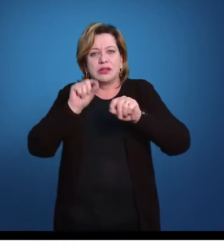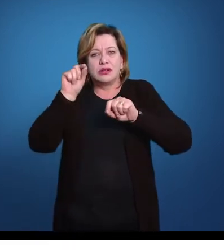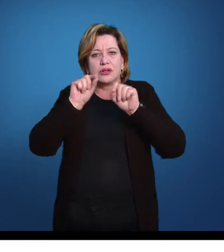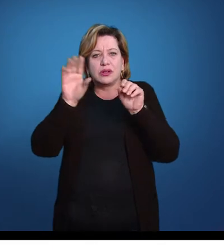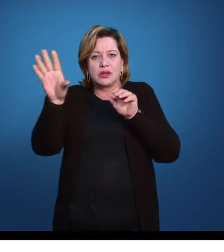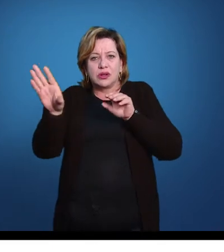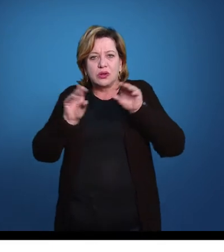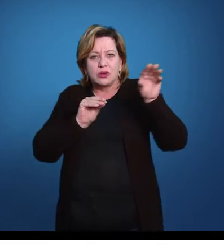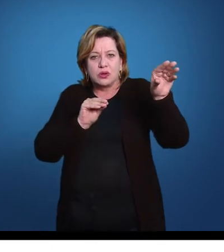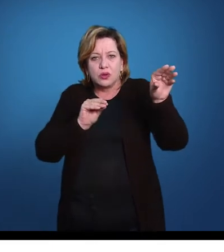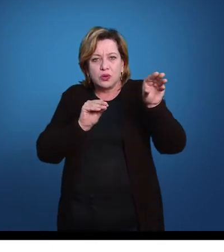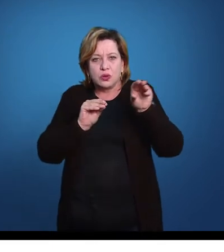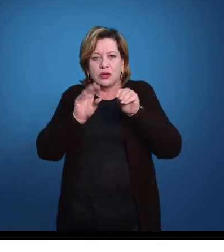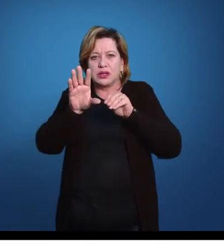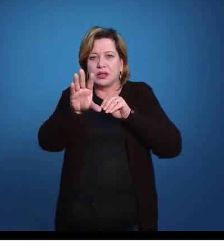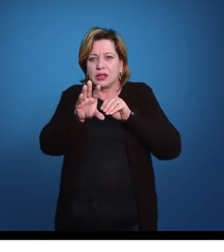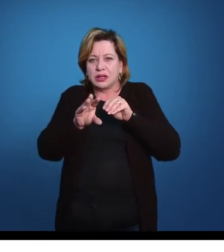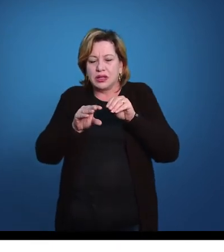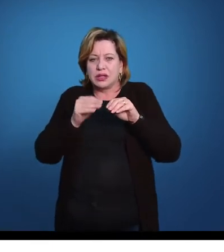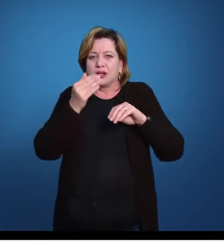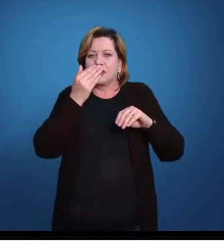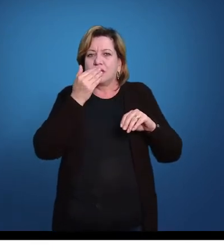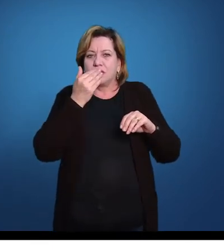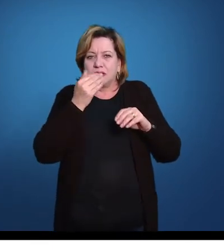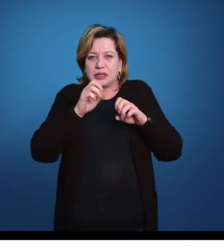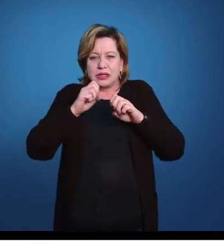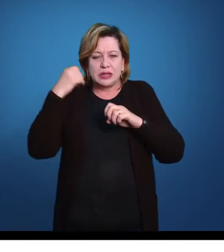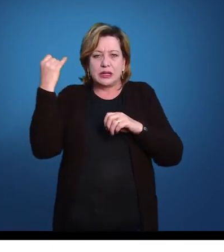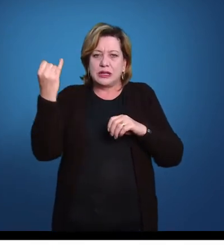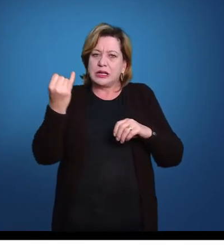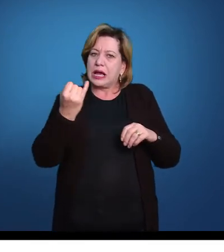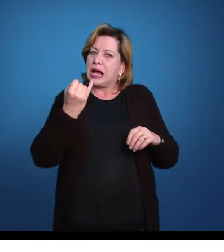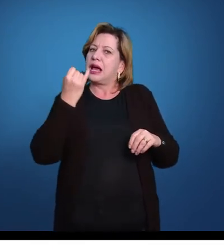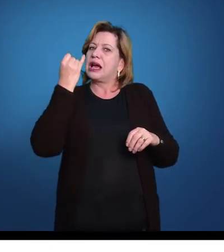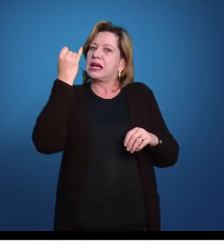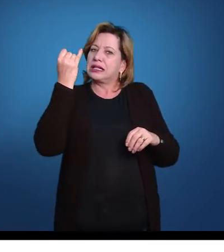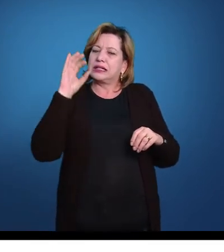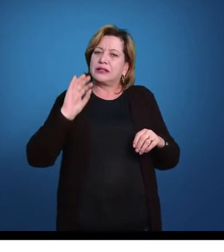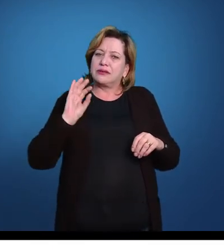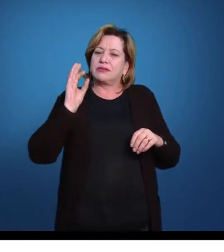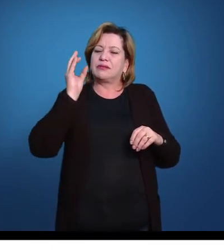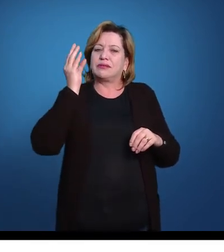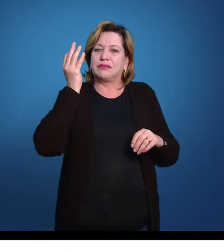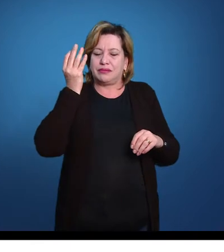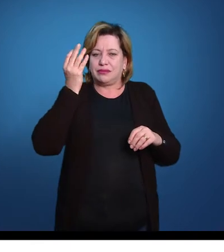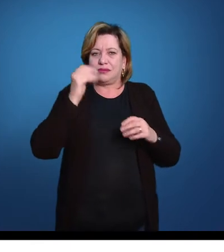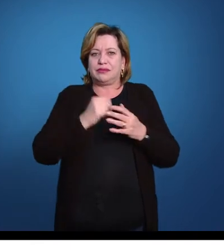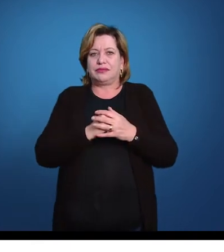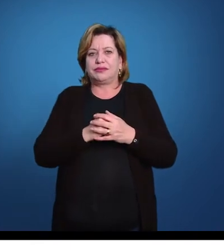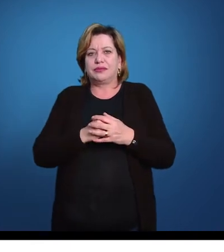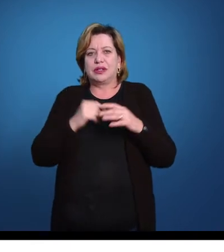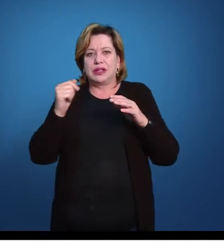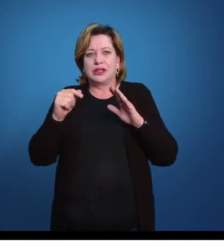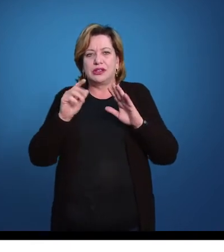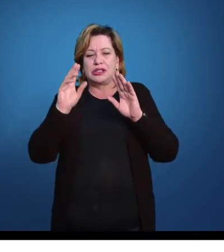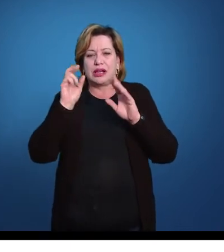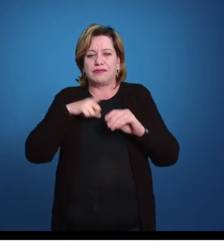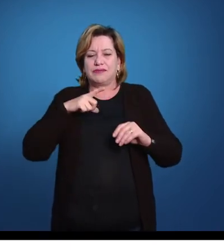alimento se tornam bastante grandes e bastante importantes para esse animal. Aqui eu já deixei cinco braços,